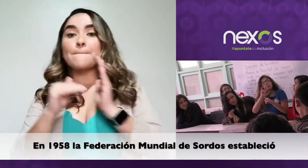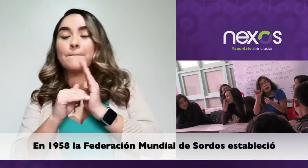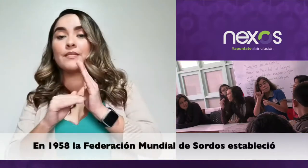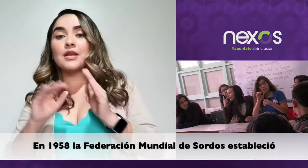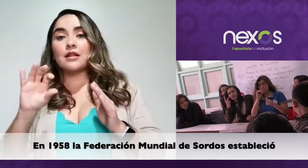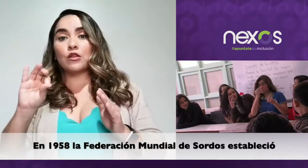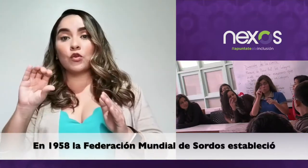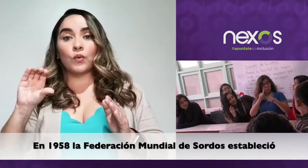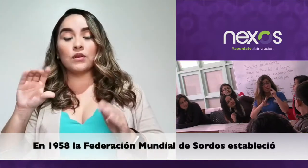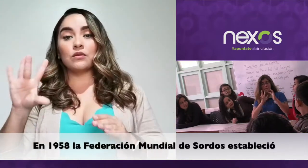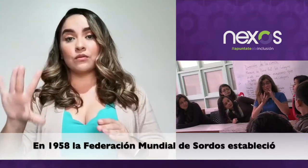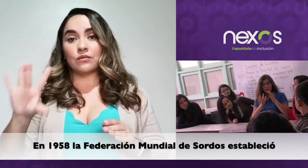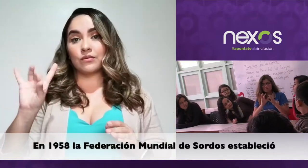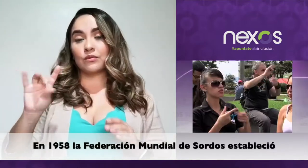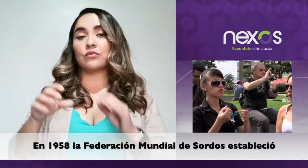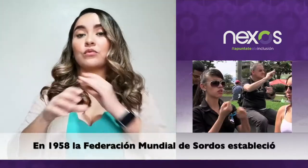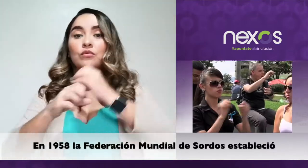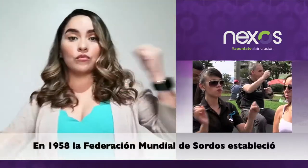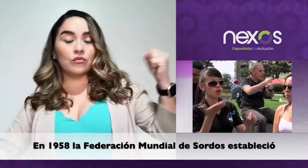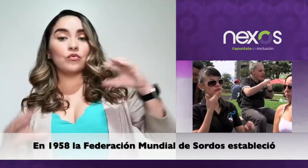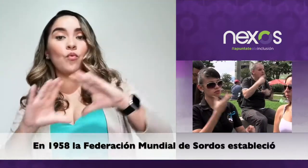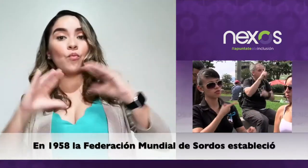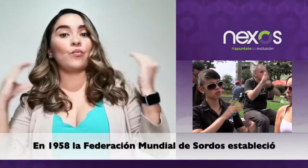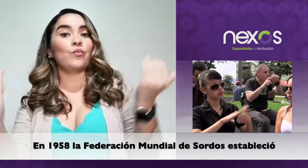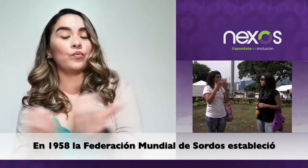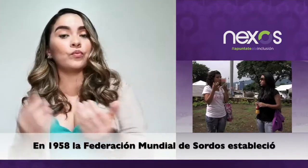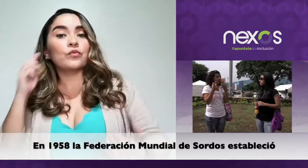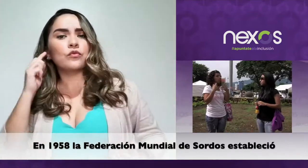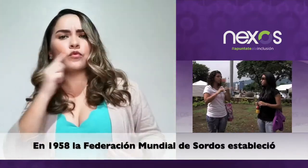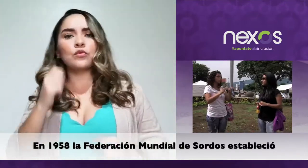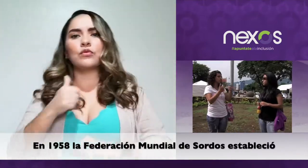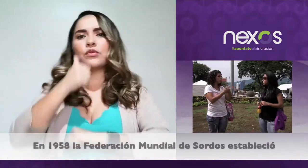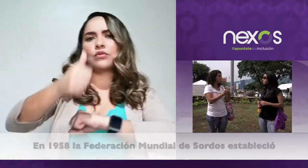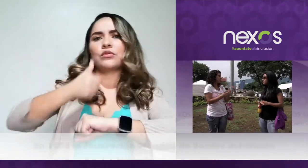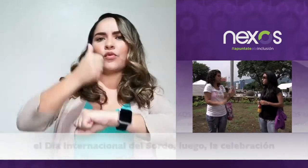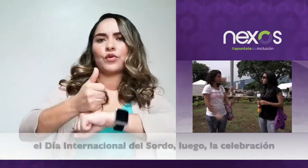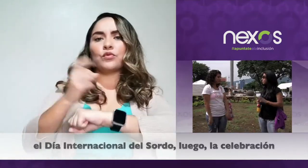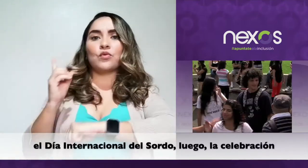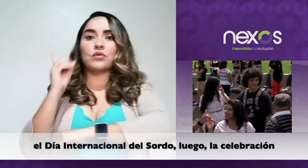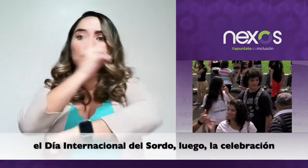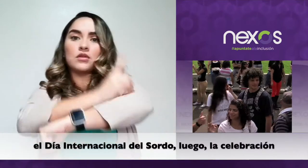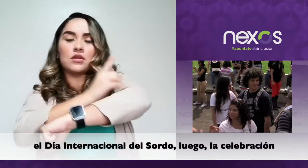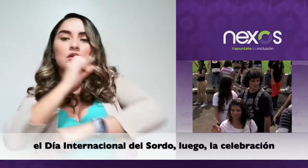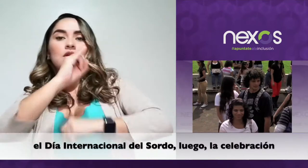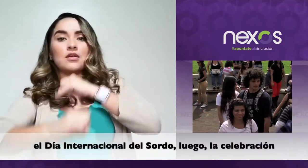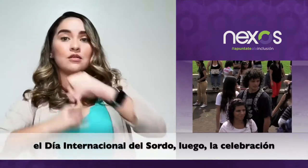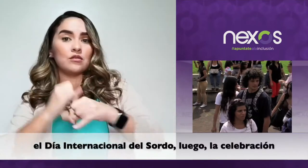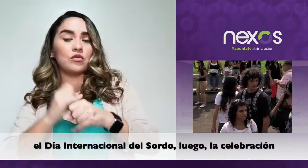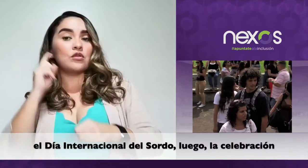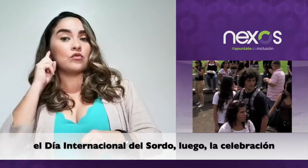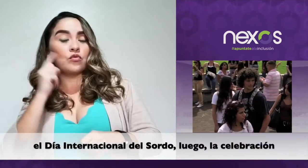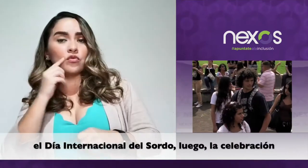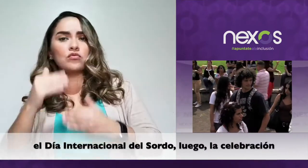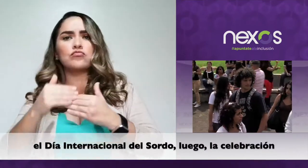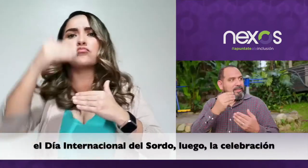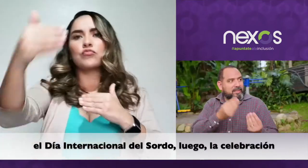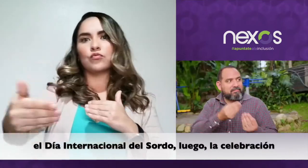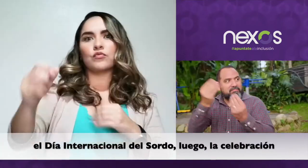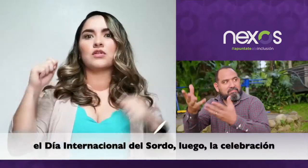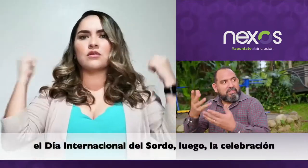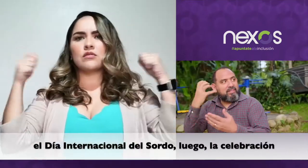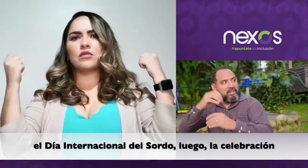En 1958 la Federación Mundial de Sordos estableció el Día Internacional del Sordo.